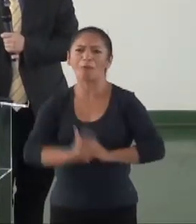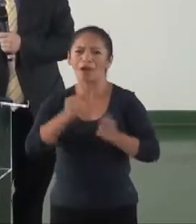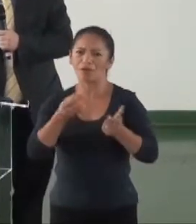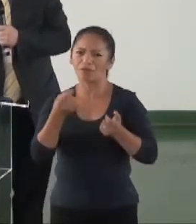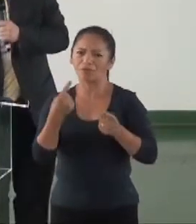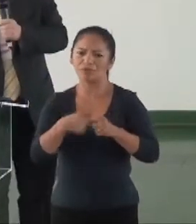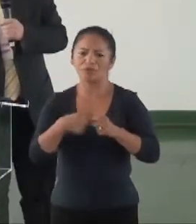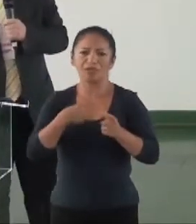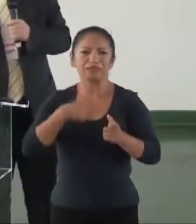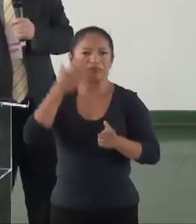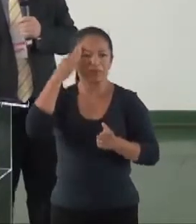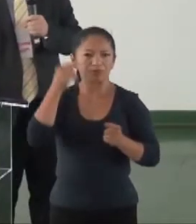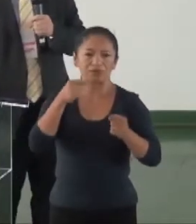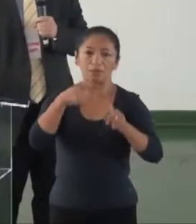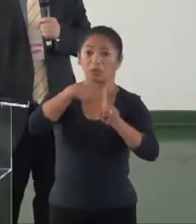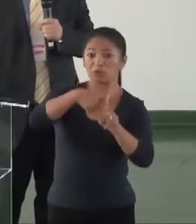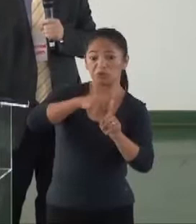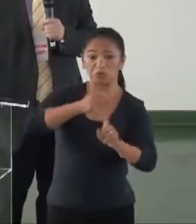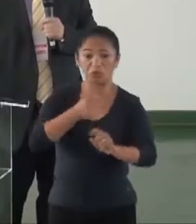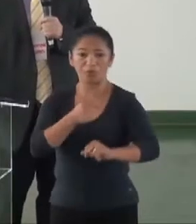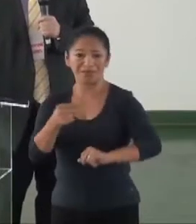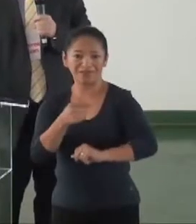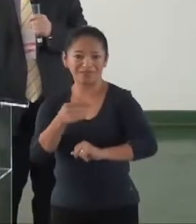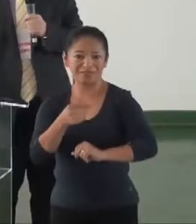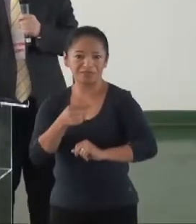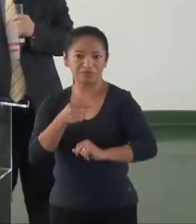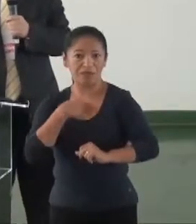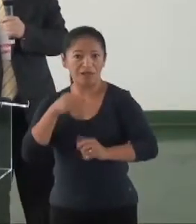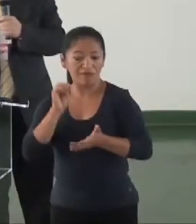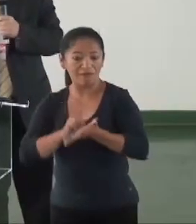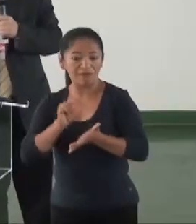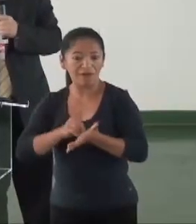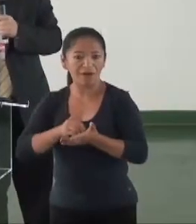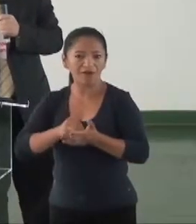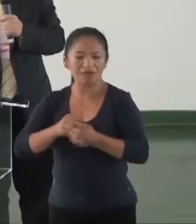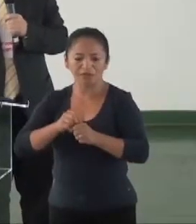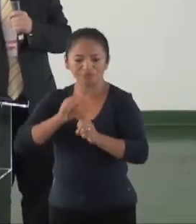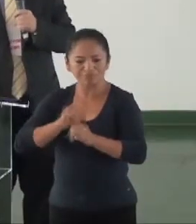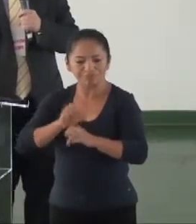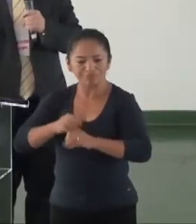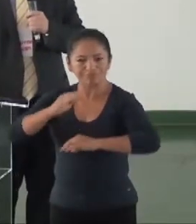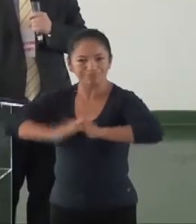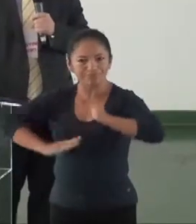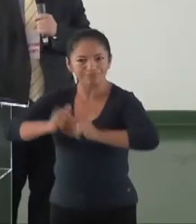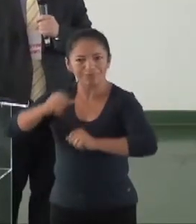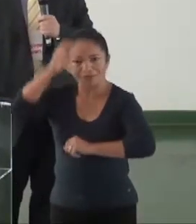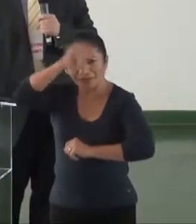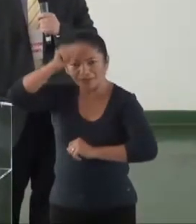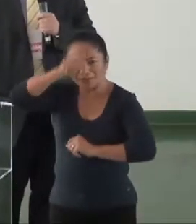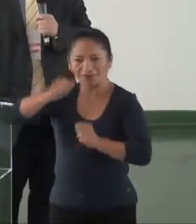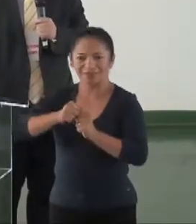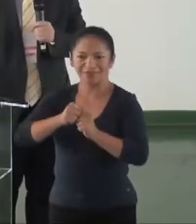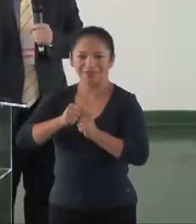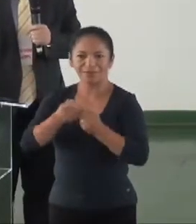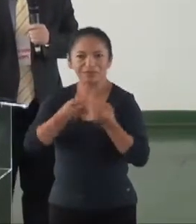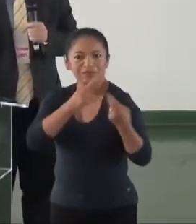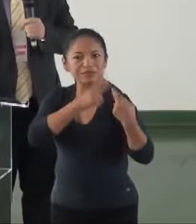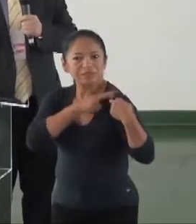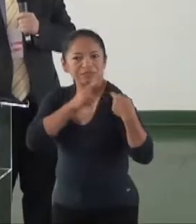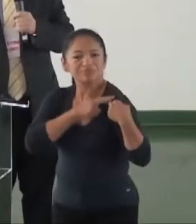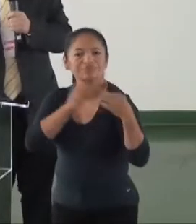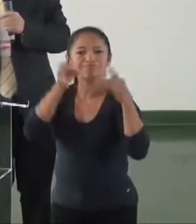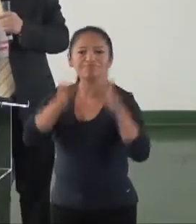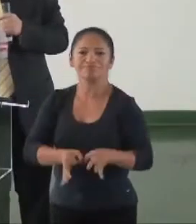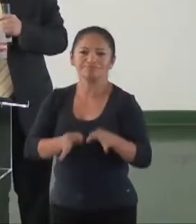que negativa. Ou seja, nós estamos precisando nos profissionalizar. O que eles esperam de nós é que nós sejamos profissionais.